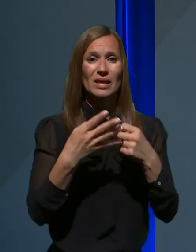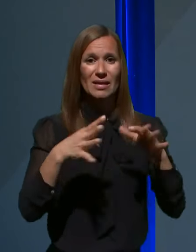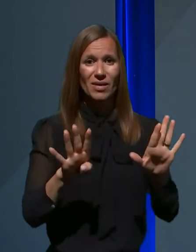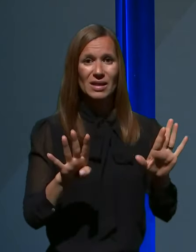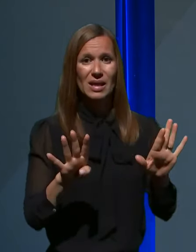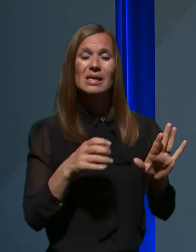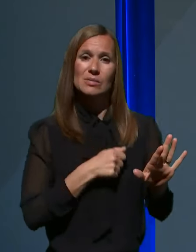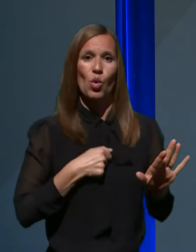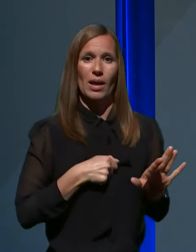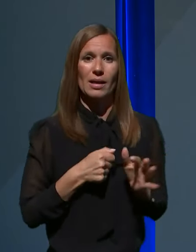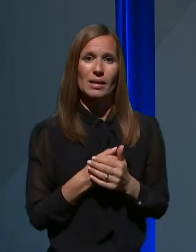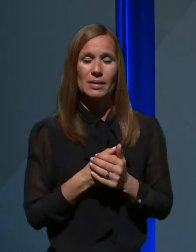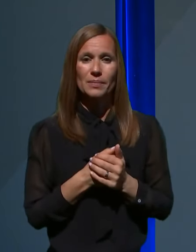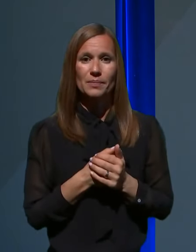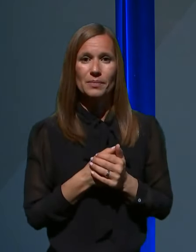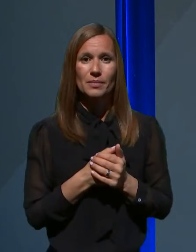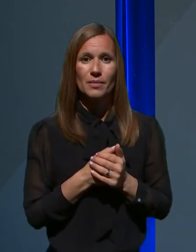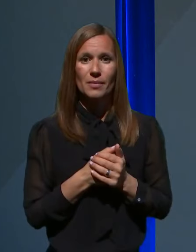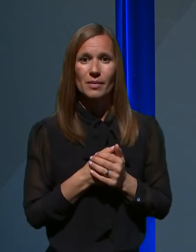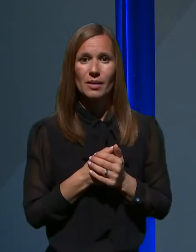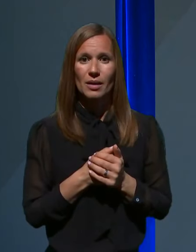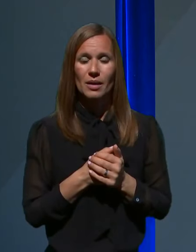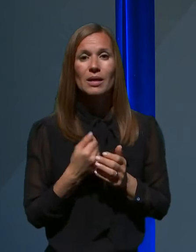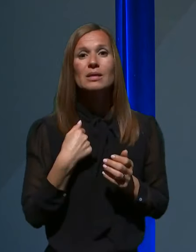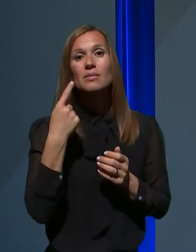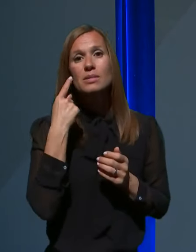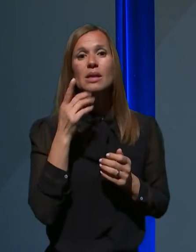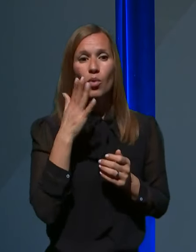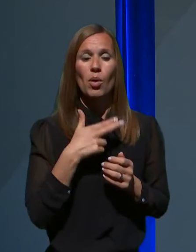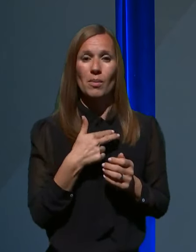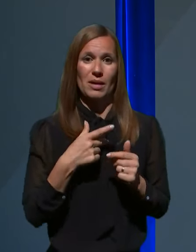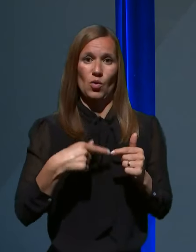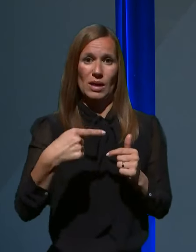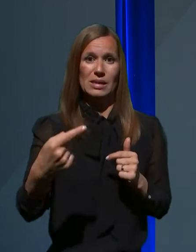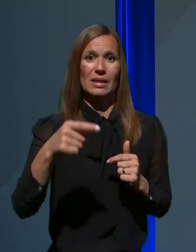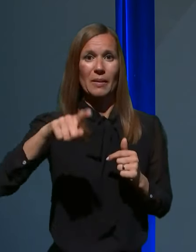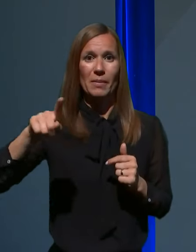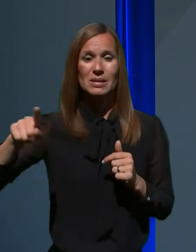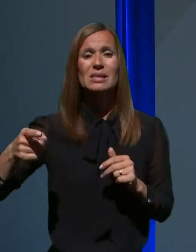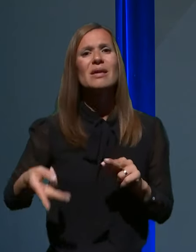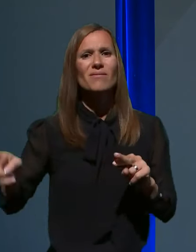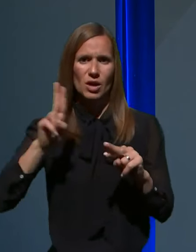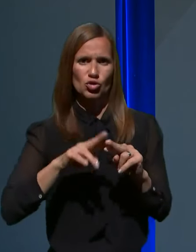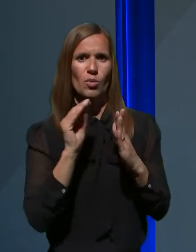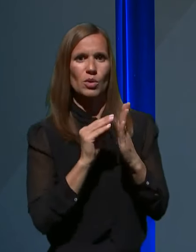zboleli. In mislim, da bomo imeli v naslednjih mesecih dosti več podatkov